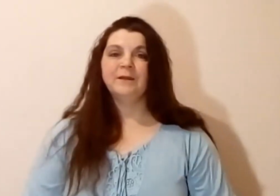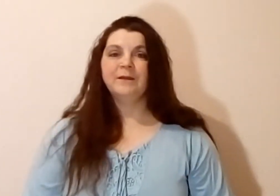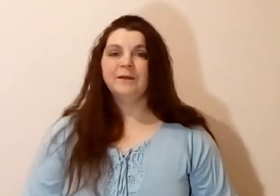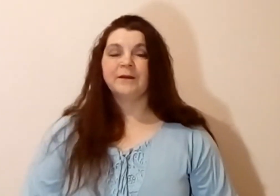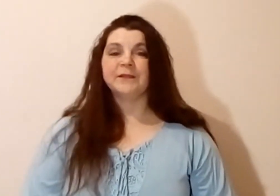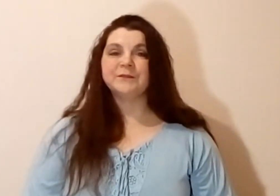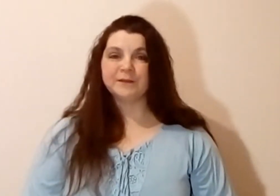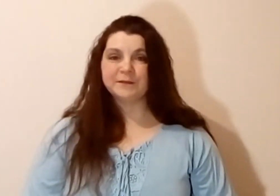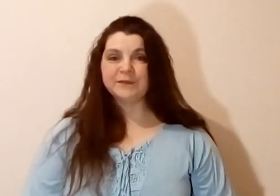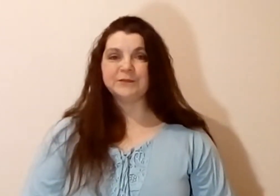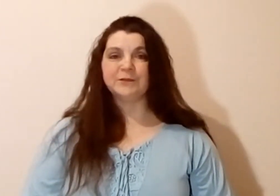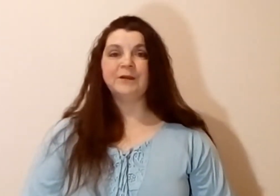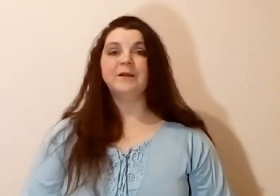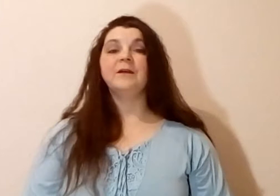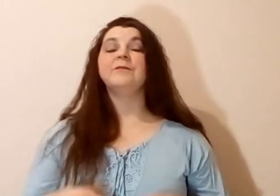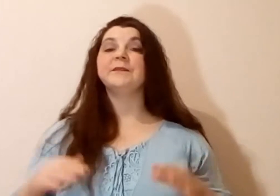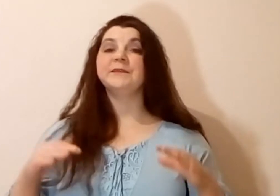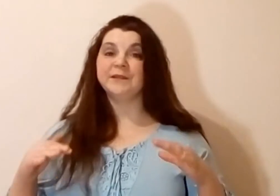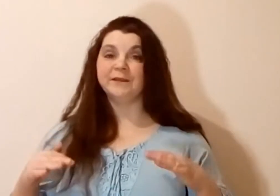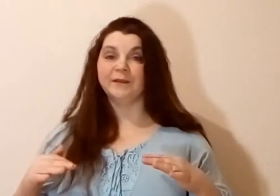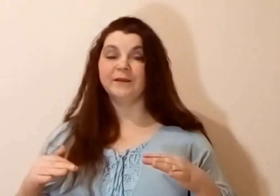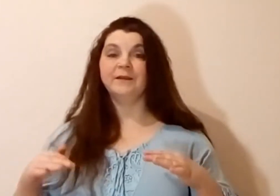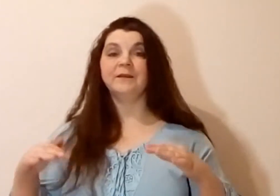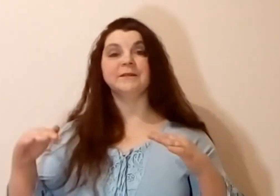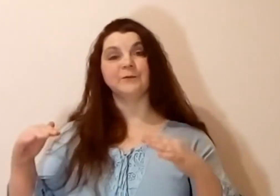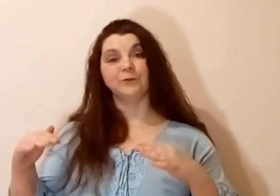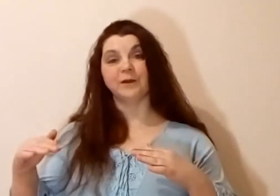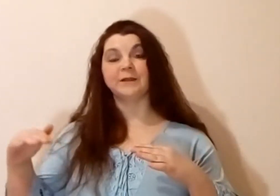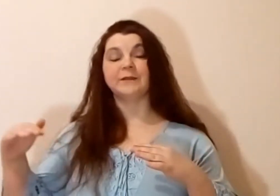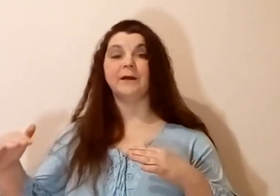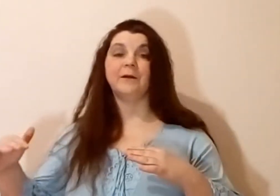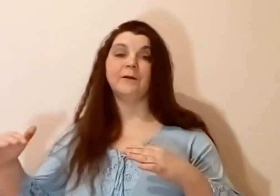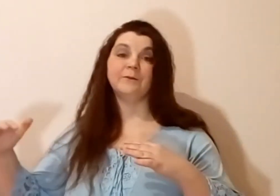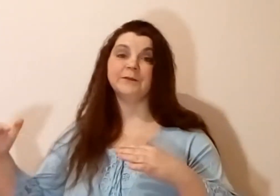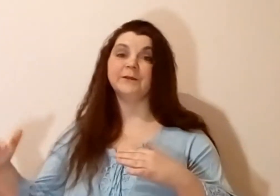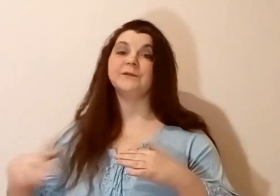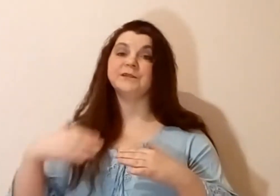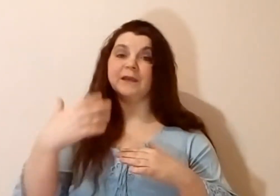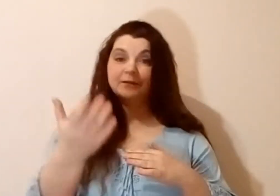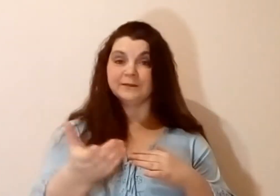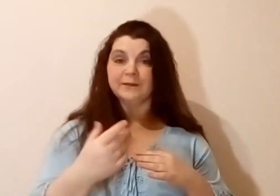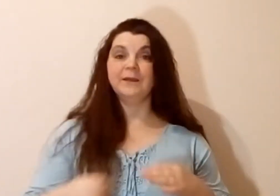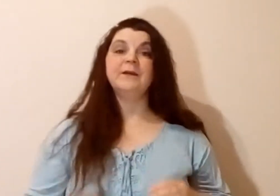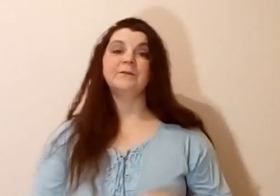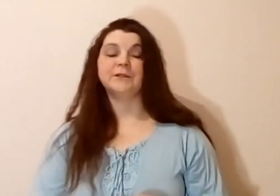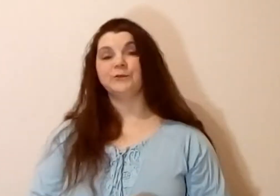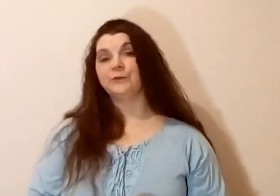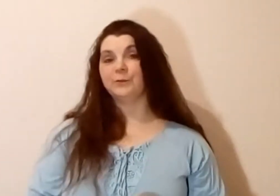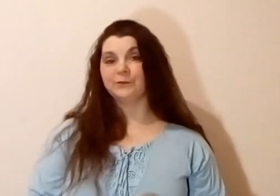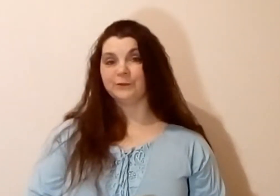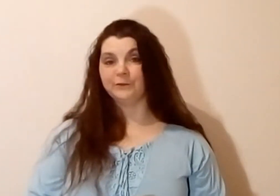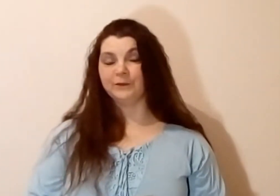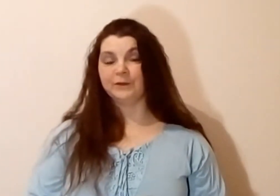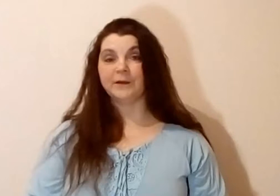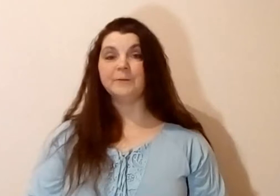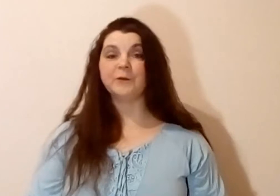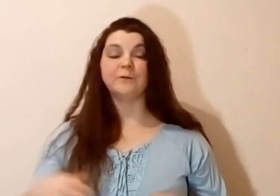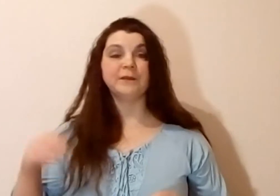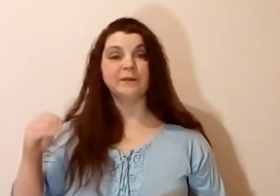Хочу сказать, что в течение того, когда вы вещаете вашу собственную видеокамеру, вы не